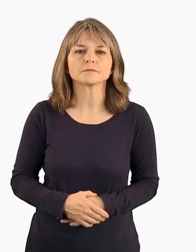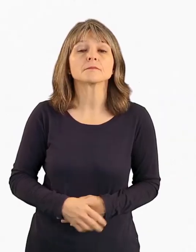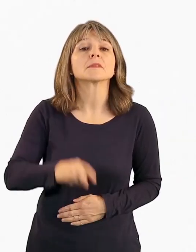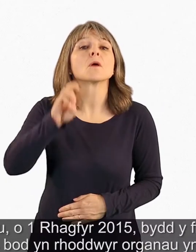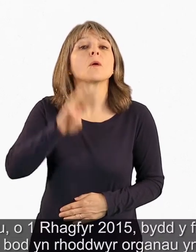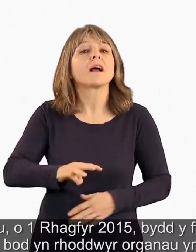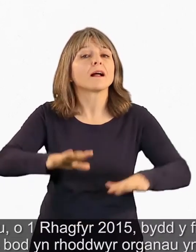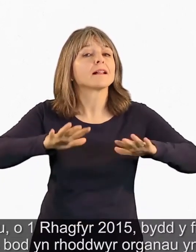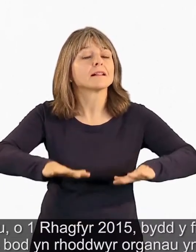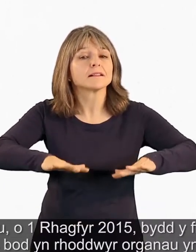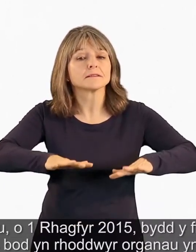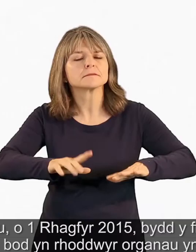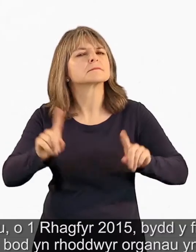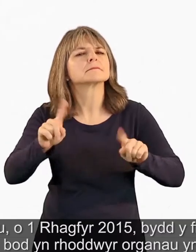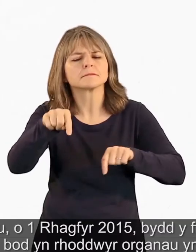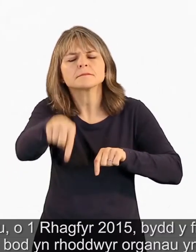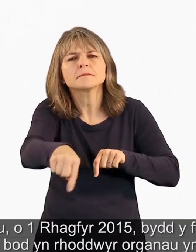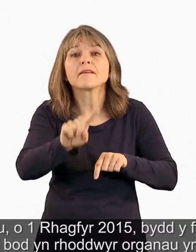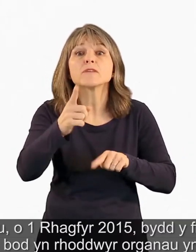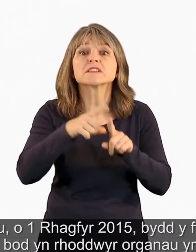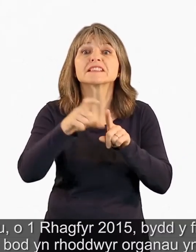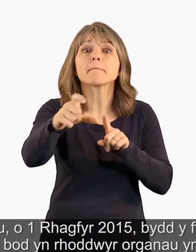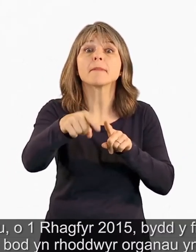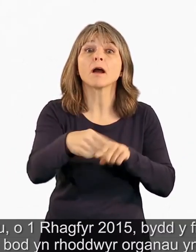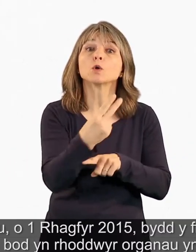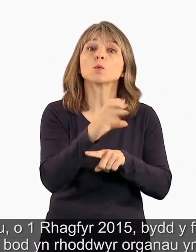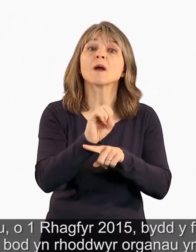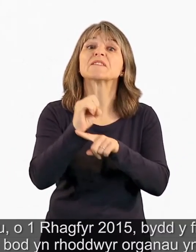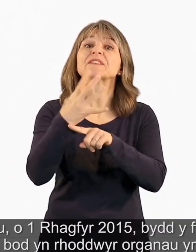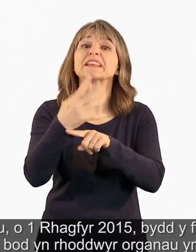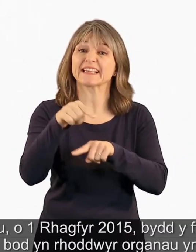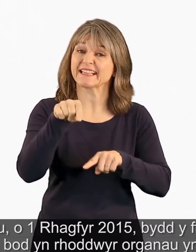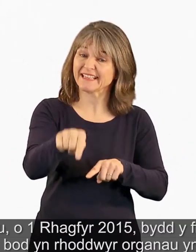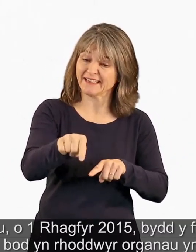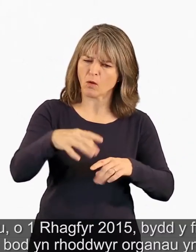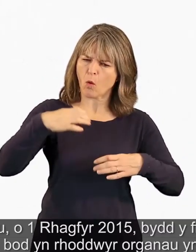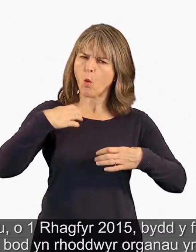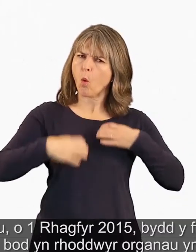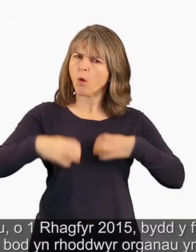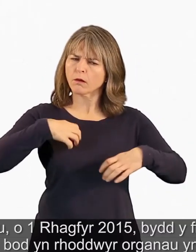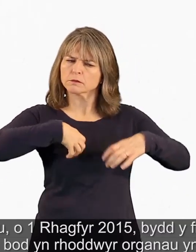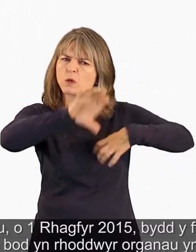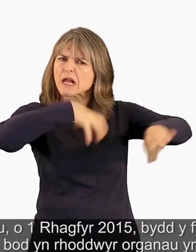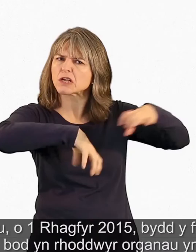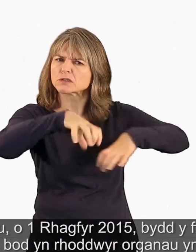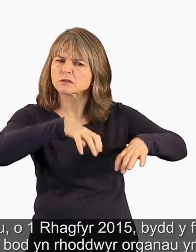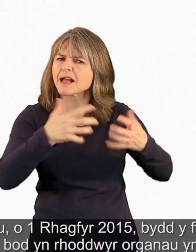Yng Nghymru, o'r cyntaf o rhagfyr 2015, bydd y ffordd rydym yn dewis bod yn rhoddwyr organau yn